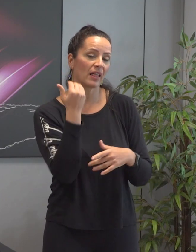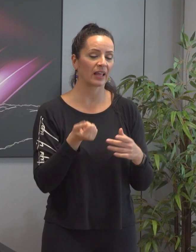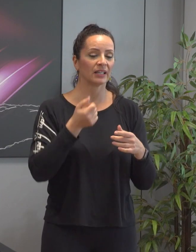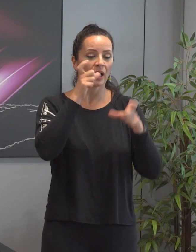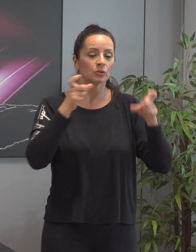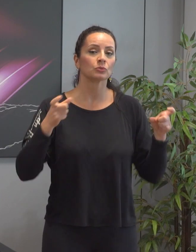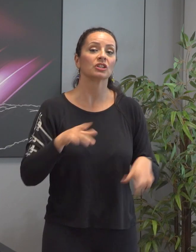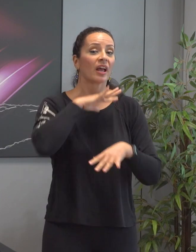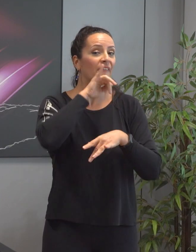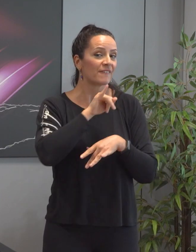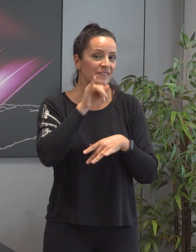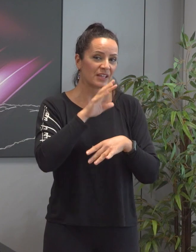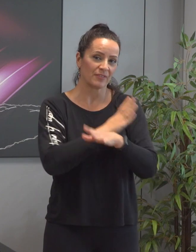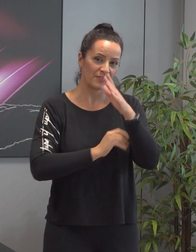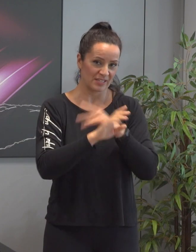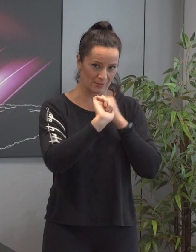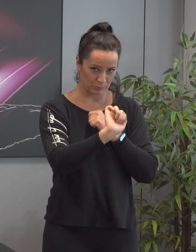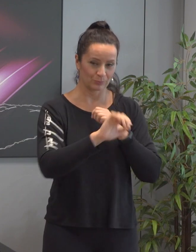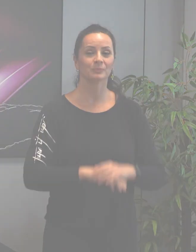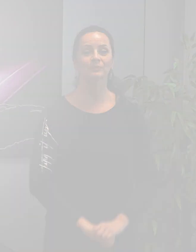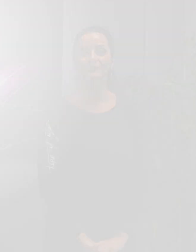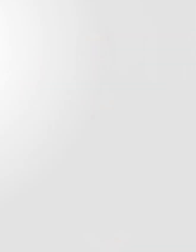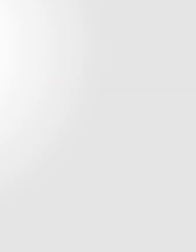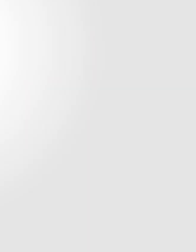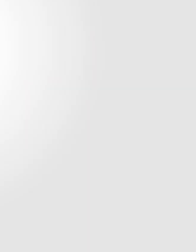cidadãos com deficiência e das suas famílias.